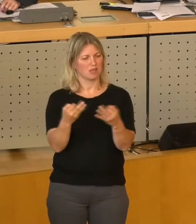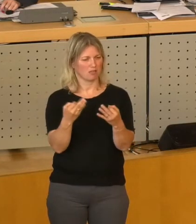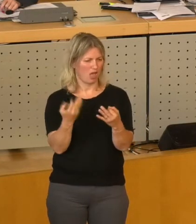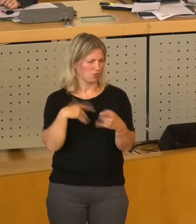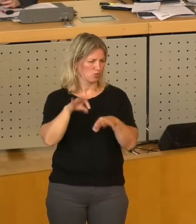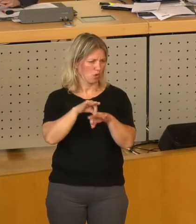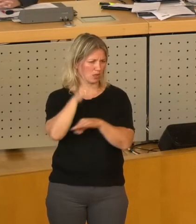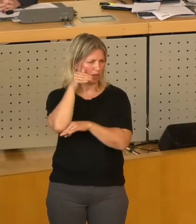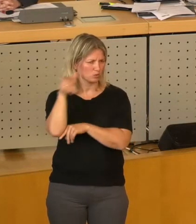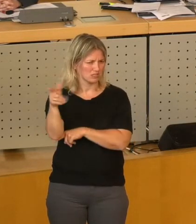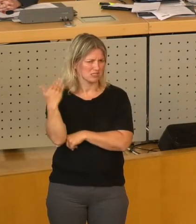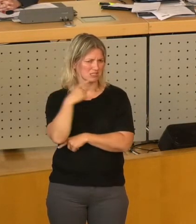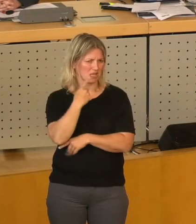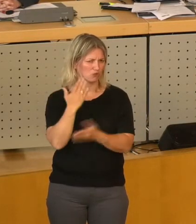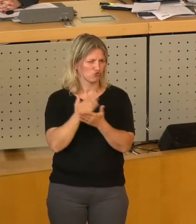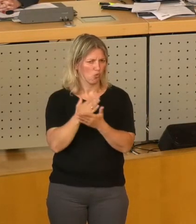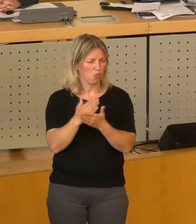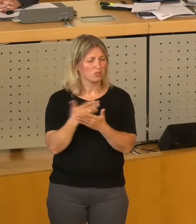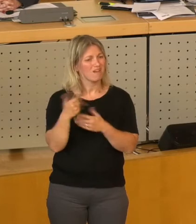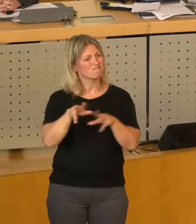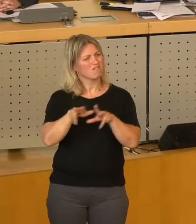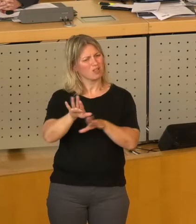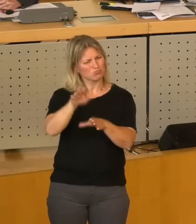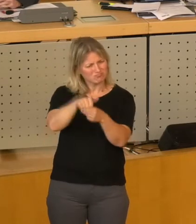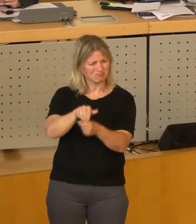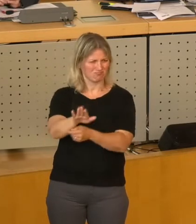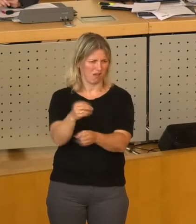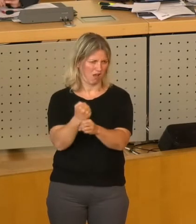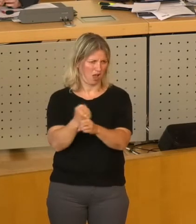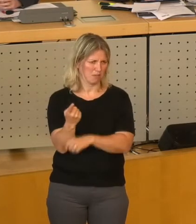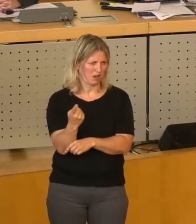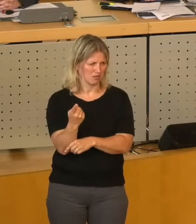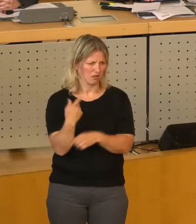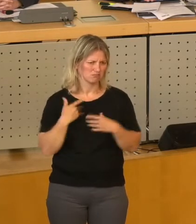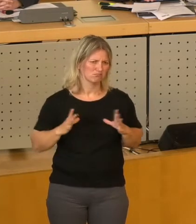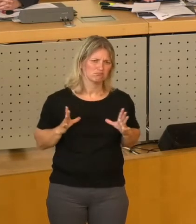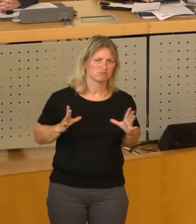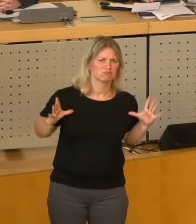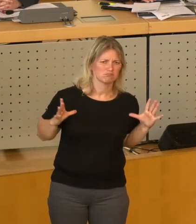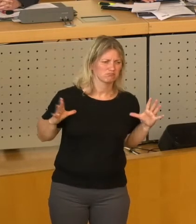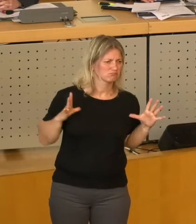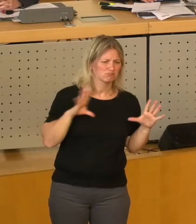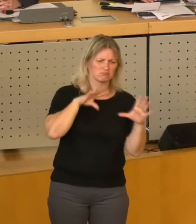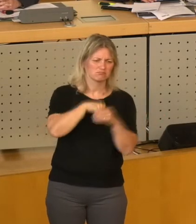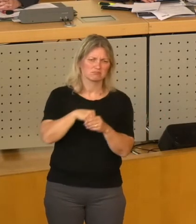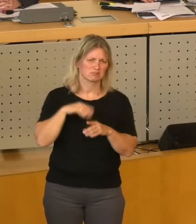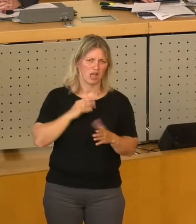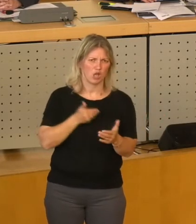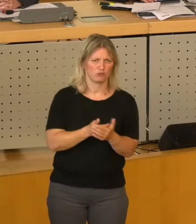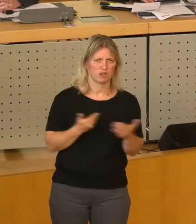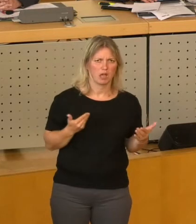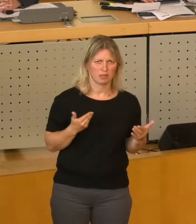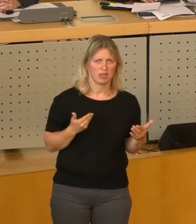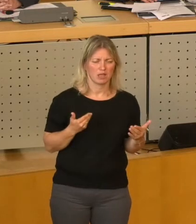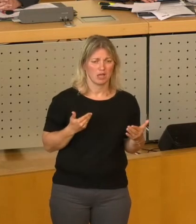angesprochen, das laufende Geschäft der Verwaltung sind. Das steht uns nicht zu. Das sollten wir auch nicht machen. Das wird die zukünftigen Verfahren